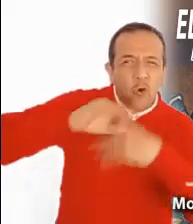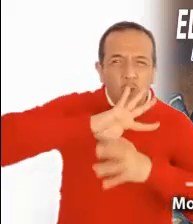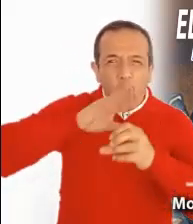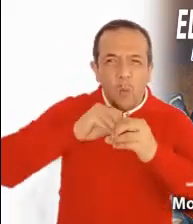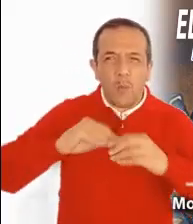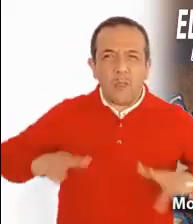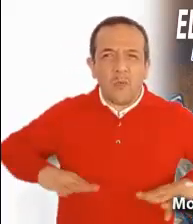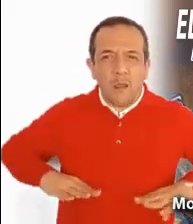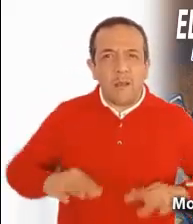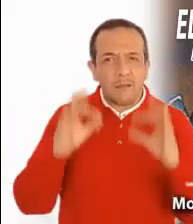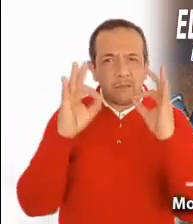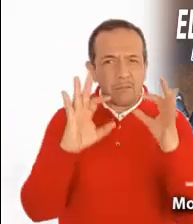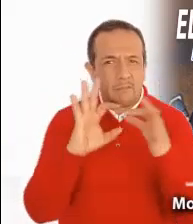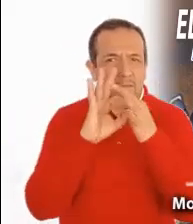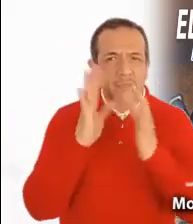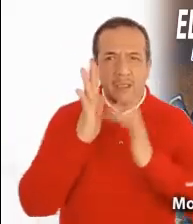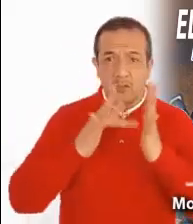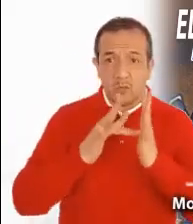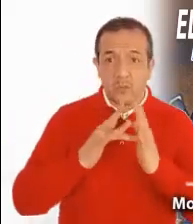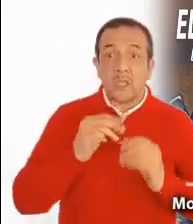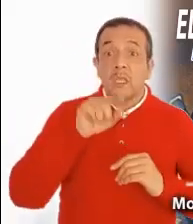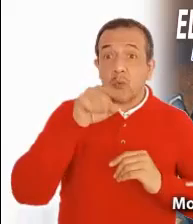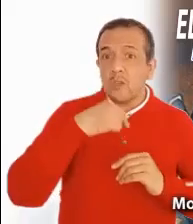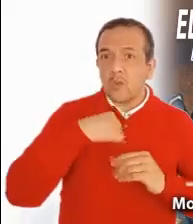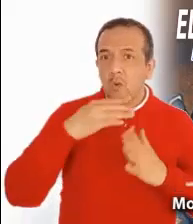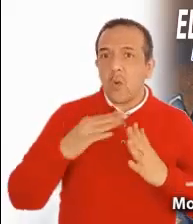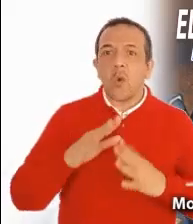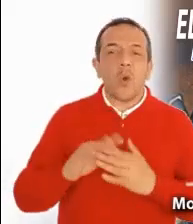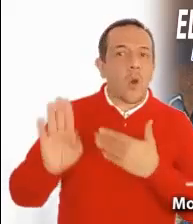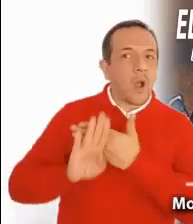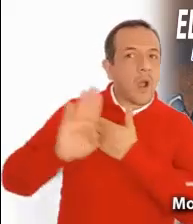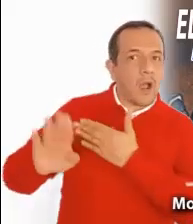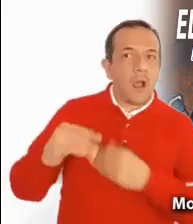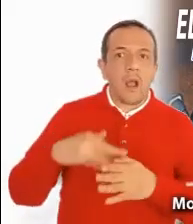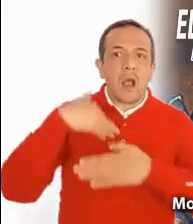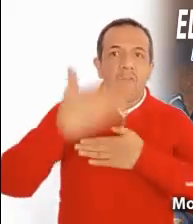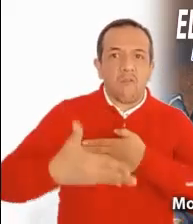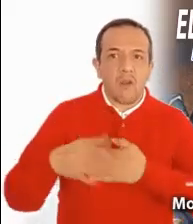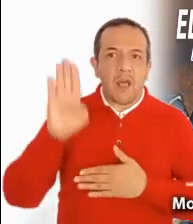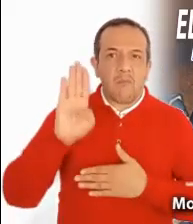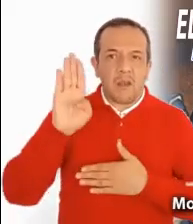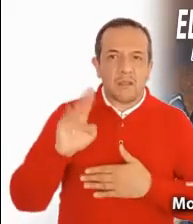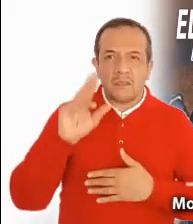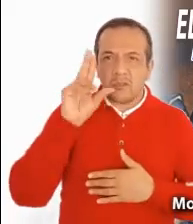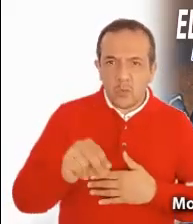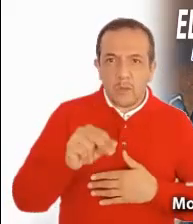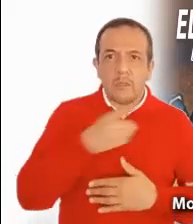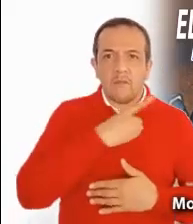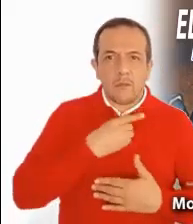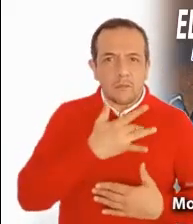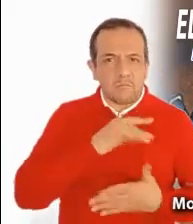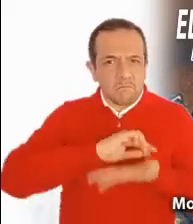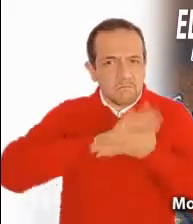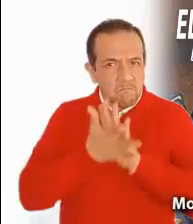descubrir a este Jesús en medio de nosotros y no nos quedemos en exterioridades y apariencias. El Señor te